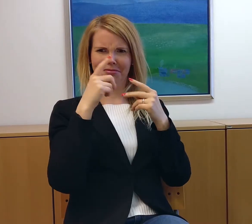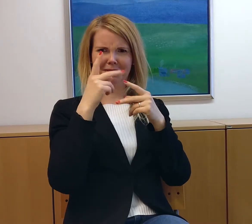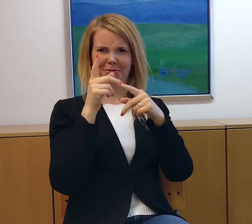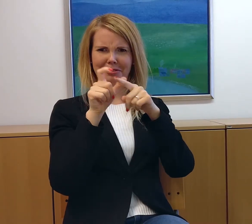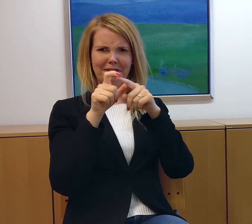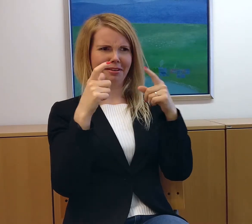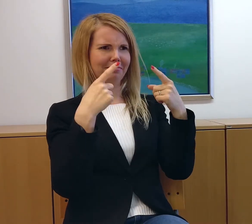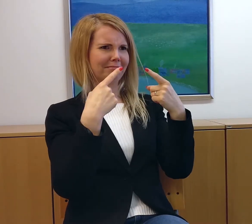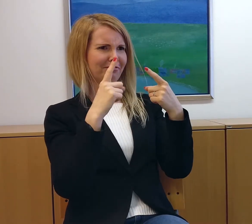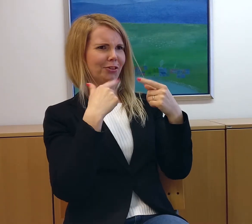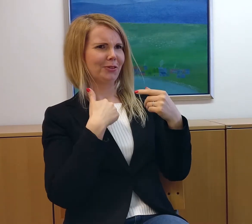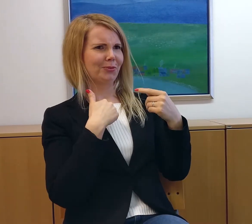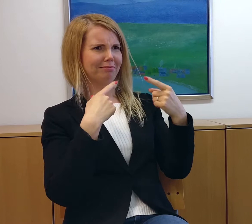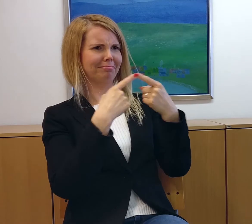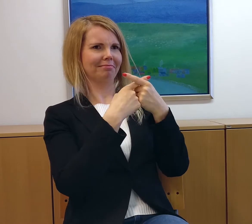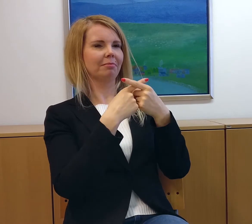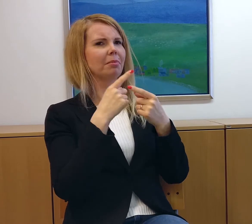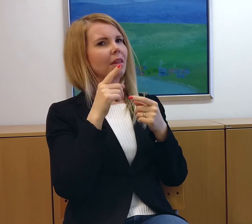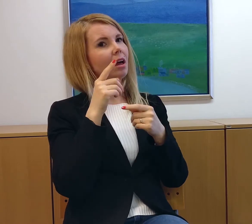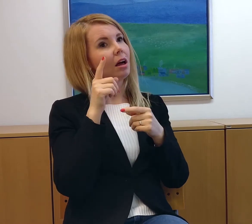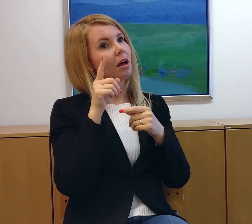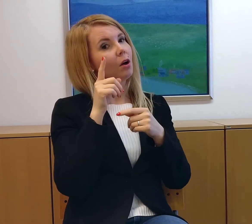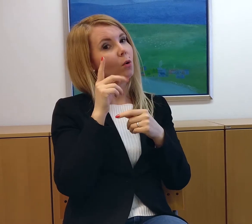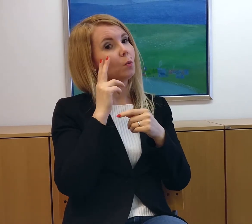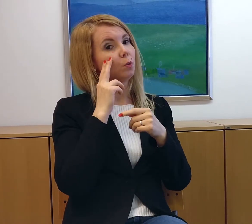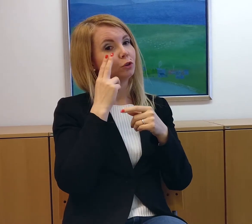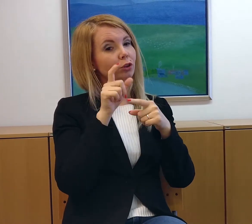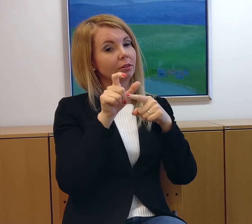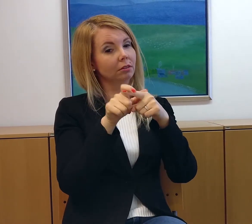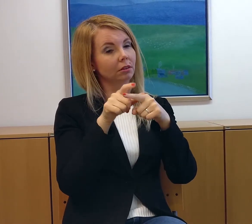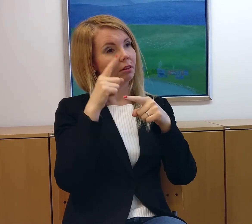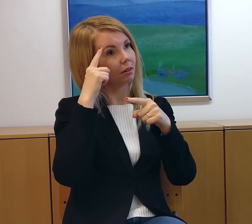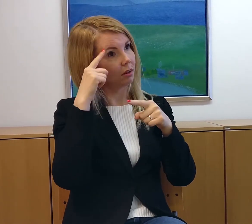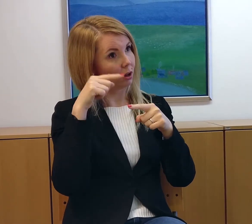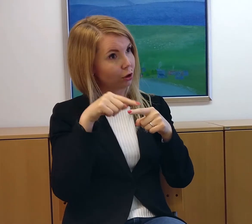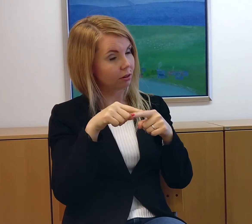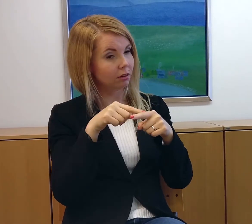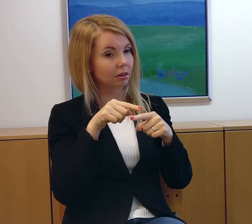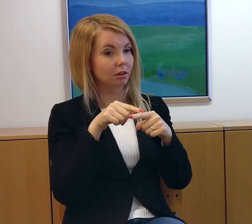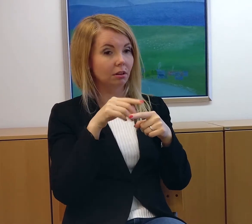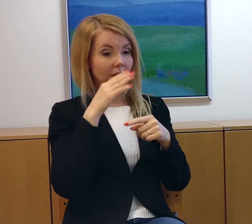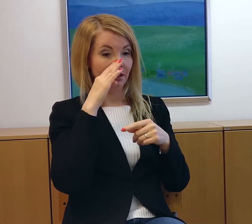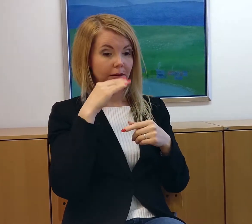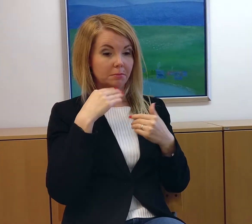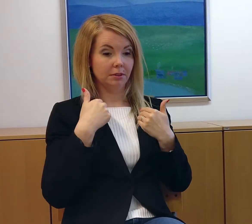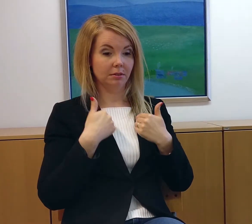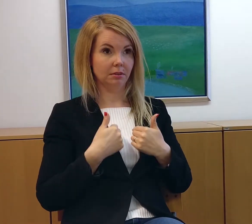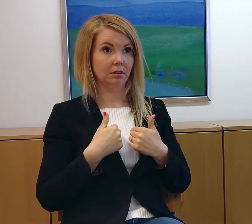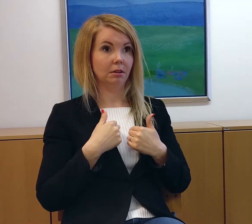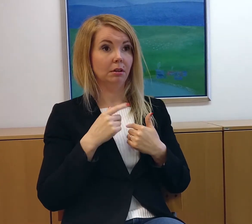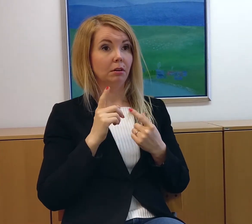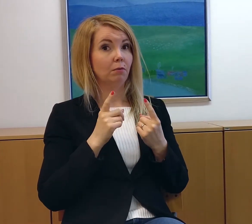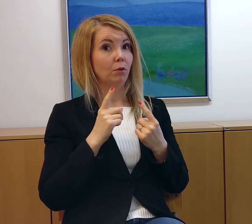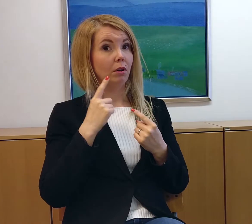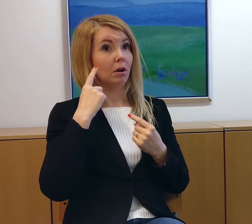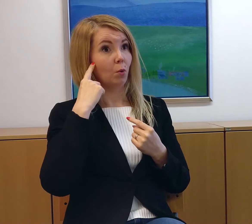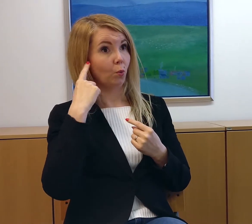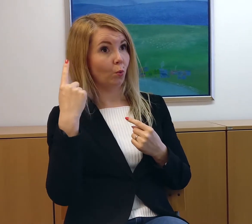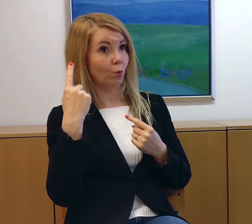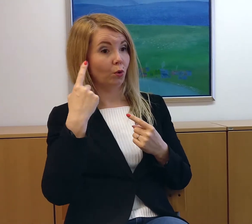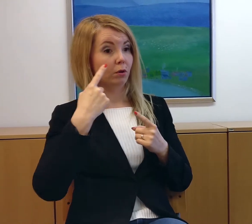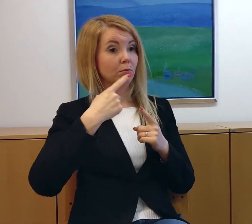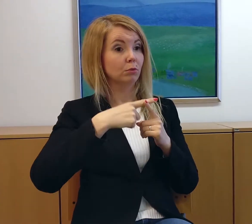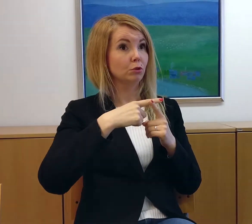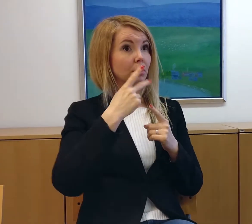Kun minua katsoo, niin voi olla, että tuntuu, että olenko minä kuurosokea. Mutta kuurosokea-sana itse asiassa tarkoittaa ihmistä,